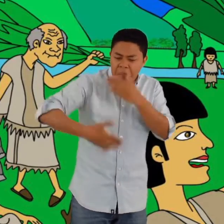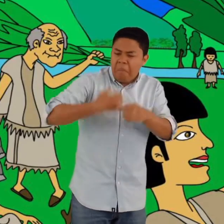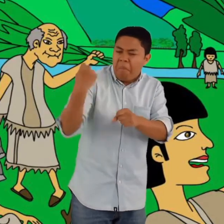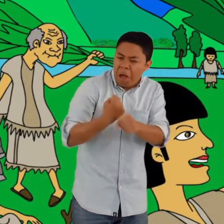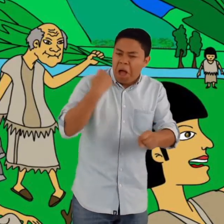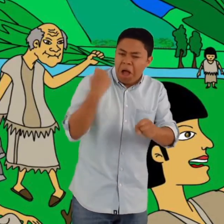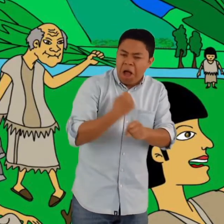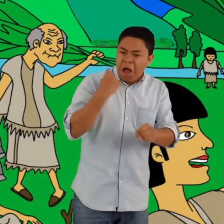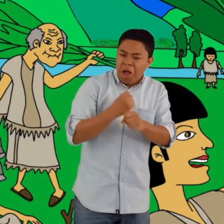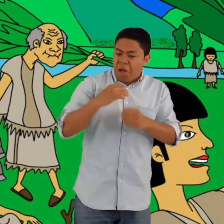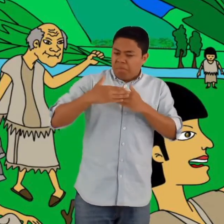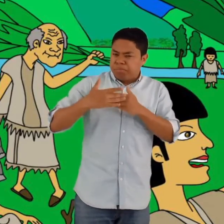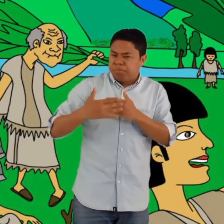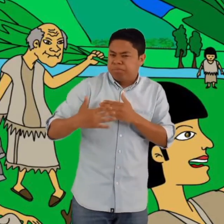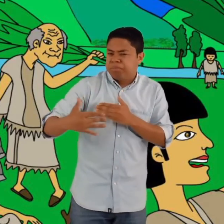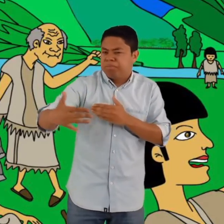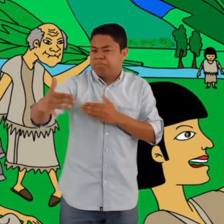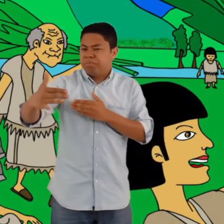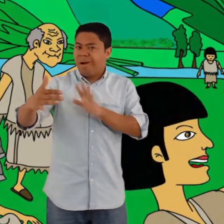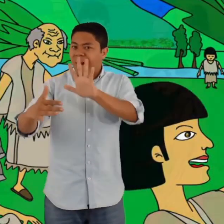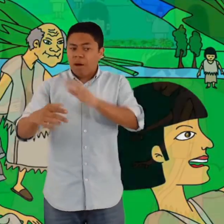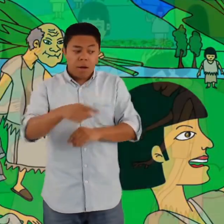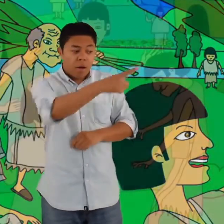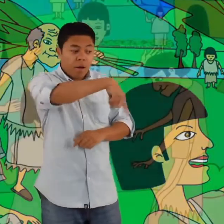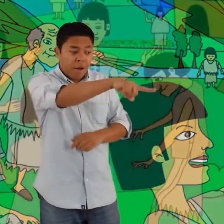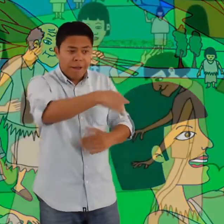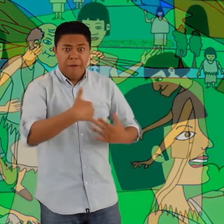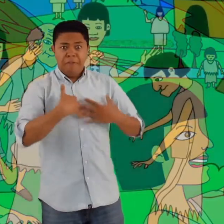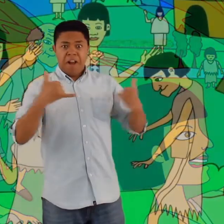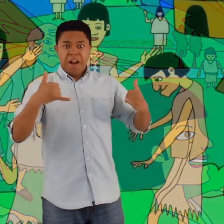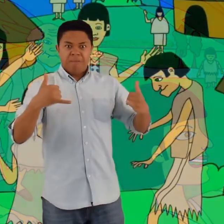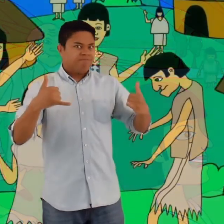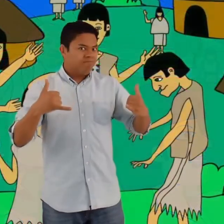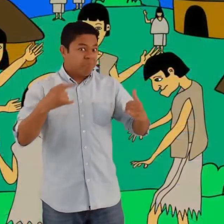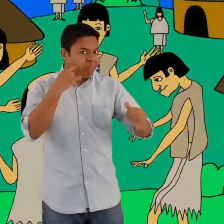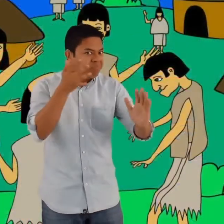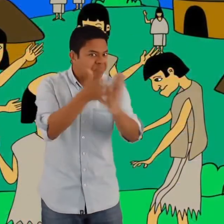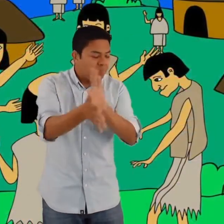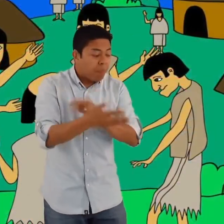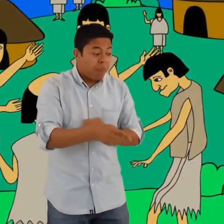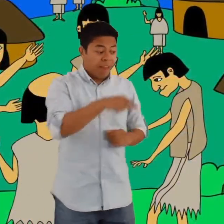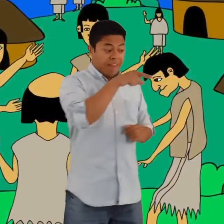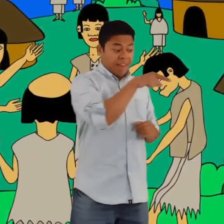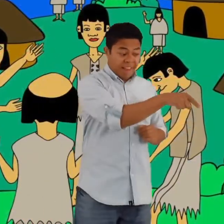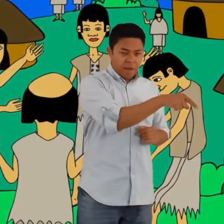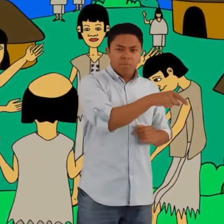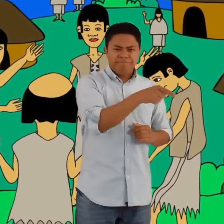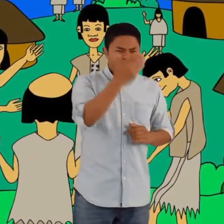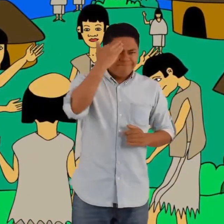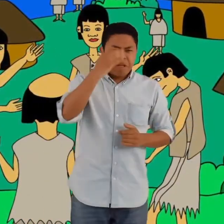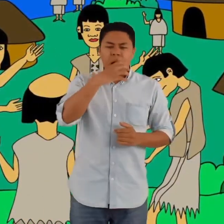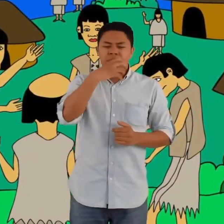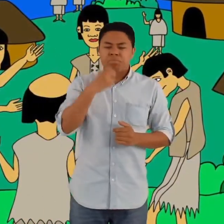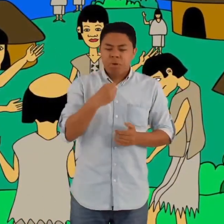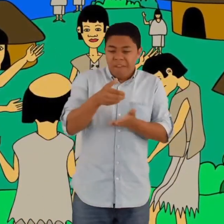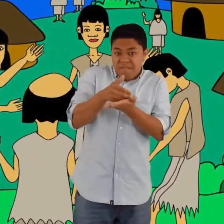situación de la aldea de donde habían partido, los ancianos no era nada placentera.